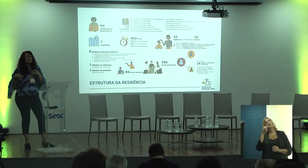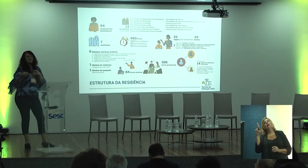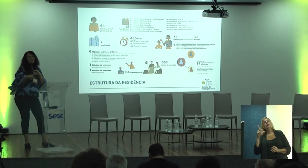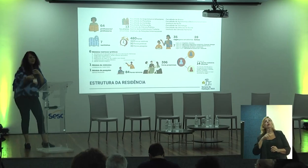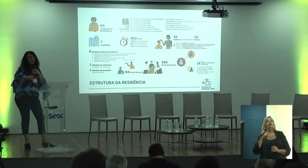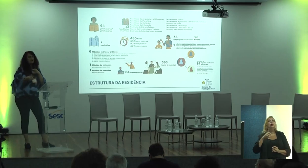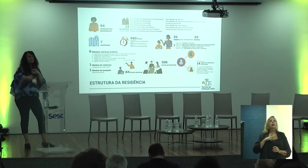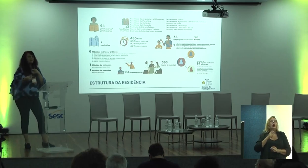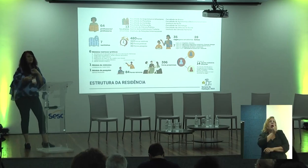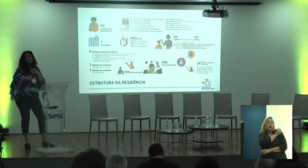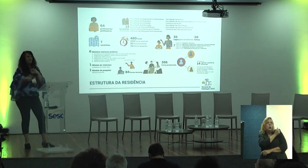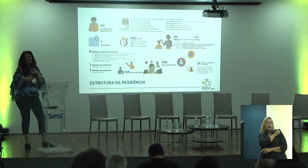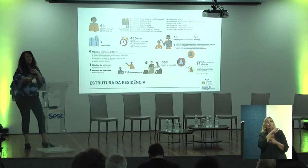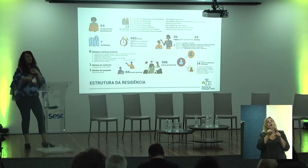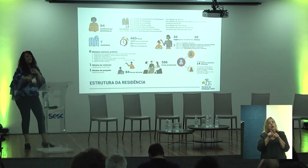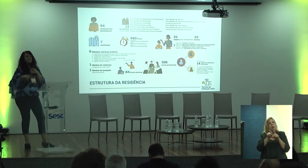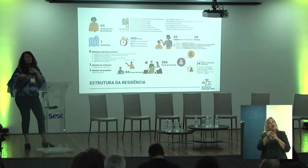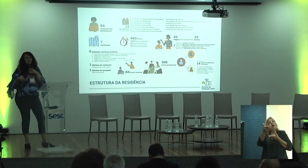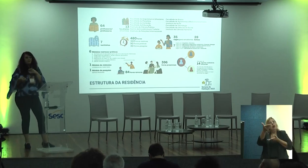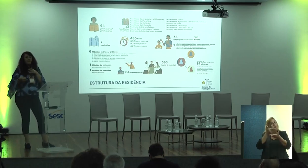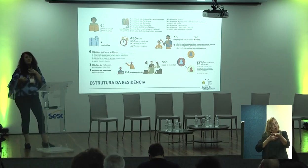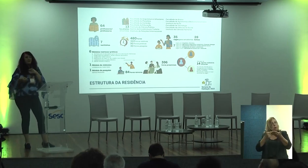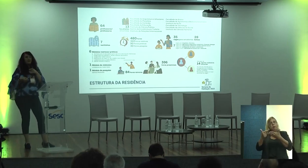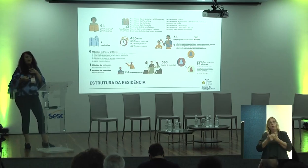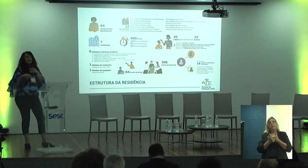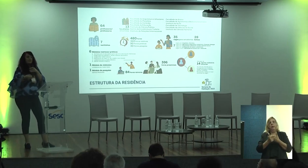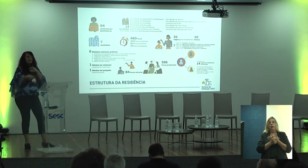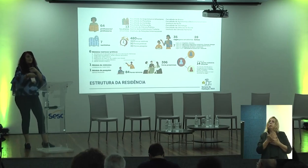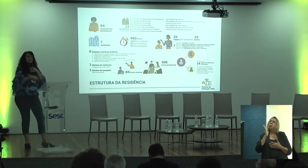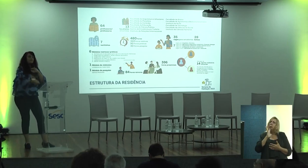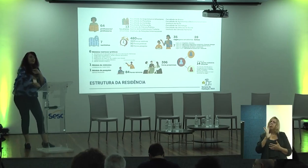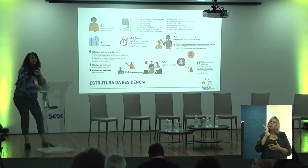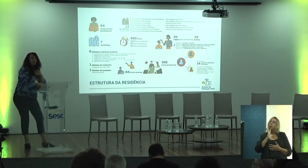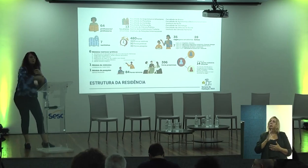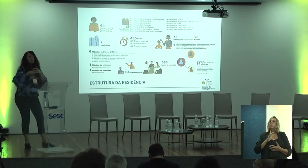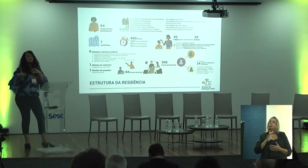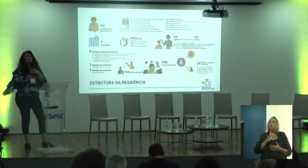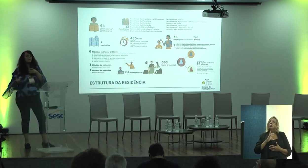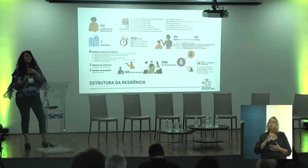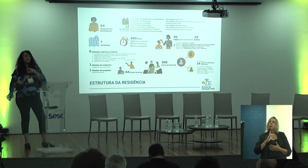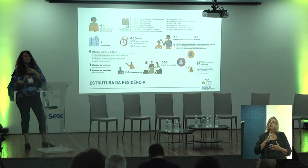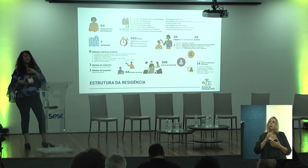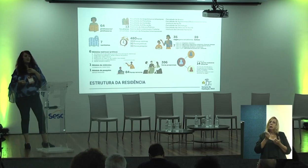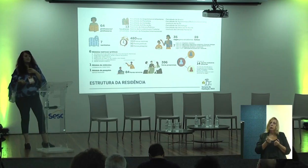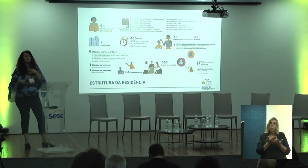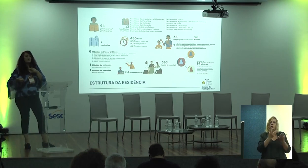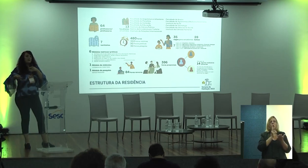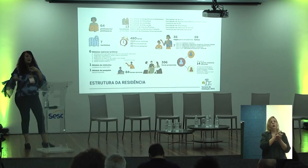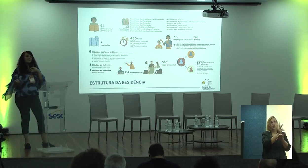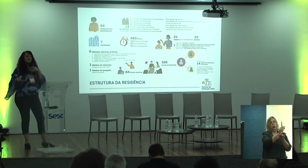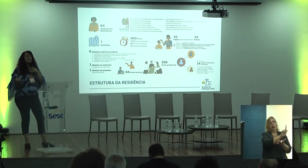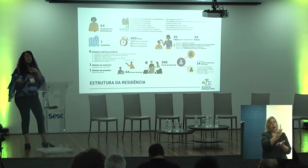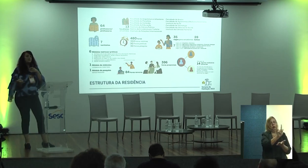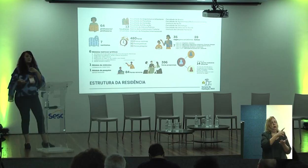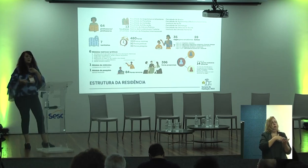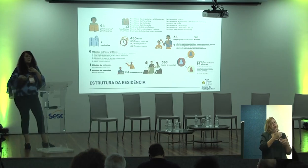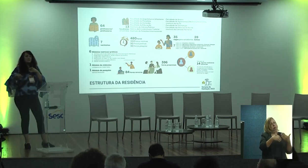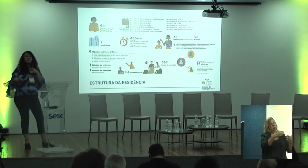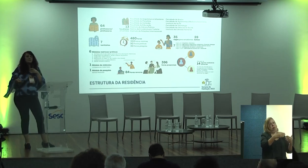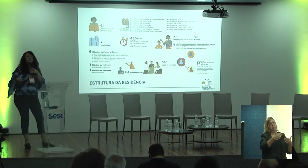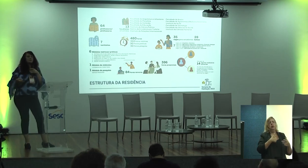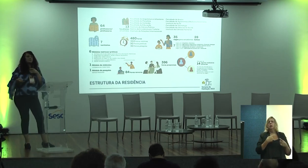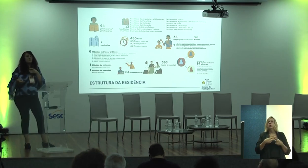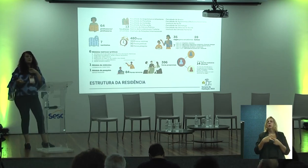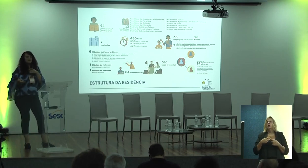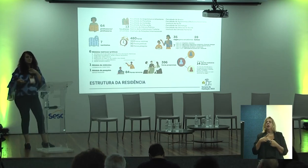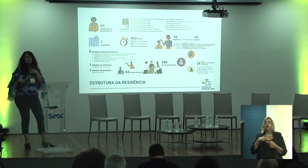os professores estão sendo alunos também. Isso é muito legal. E se devolve isso depois para a graduação. Aí a gente se pergunta, por